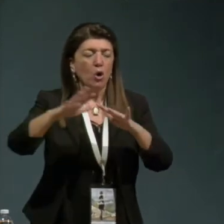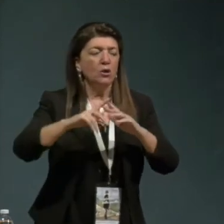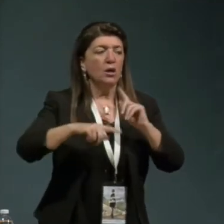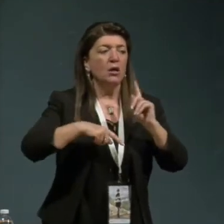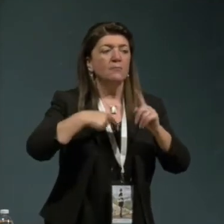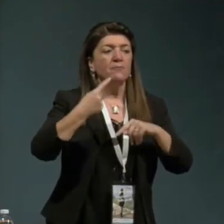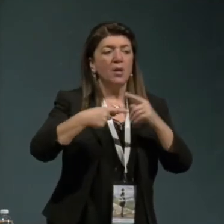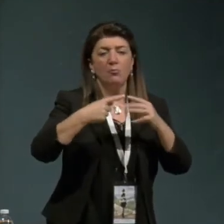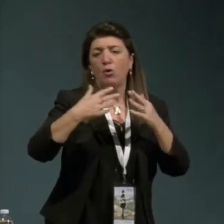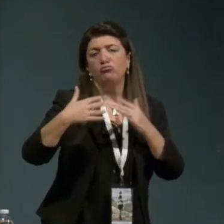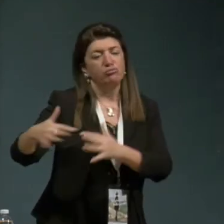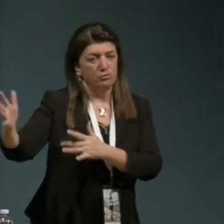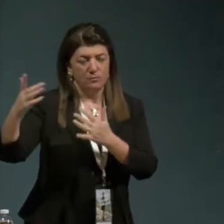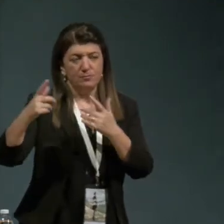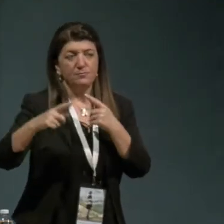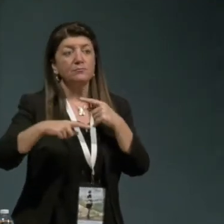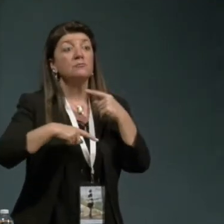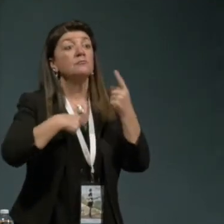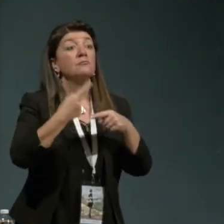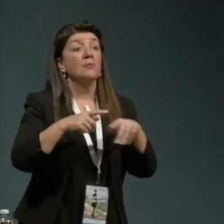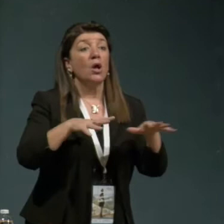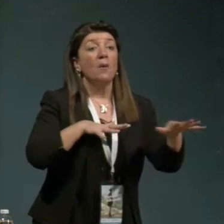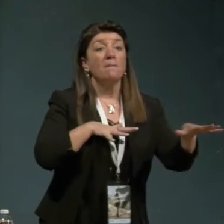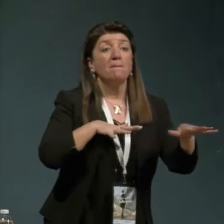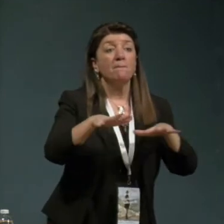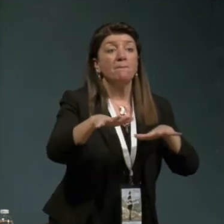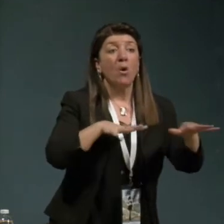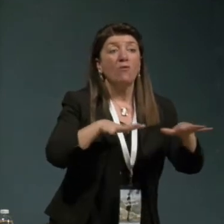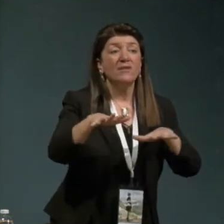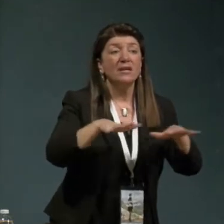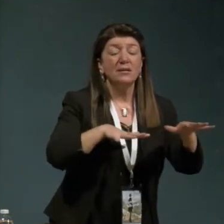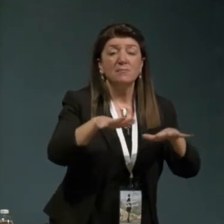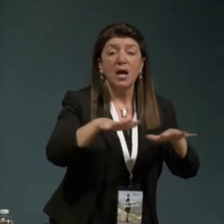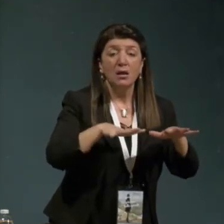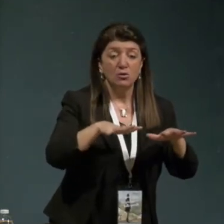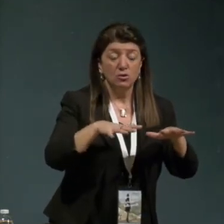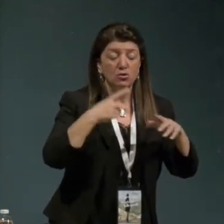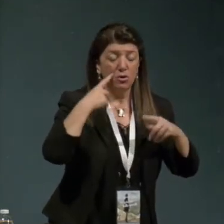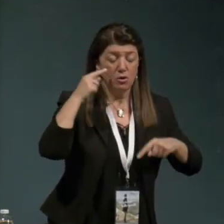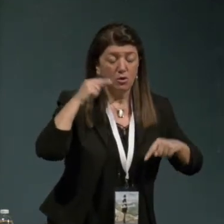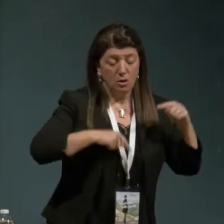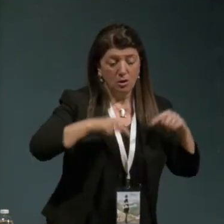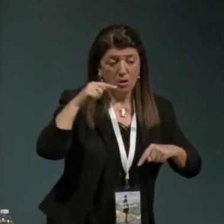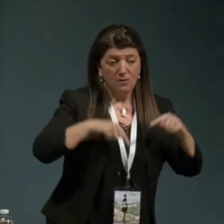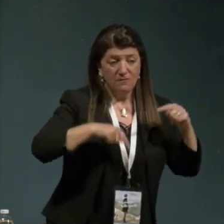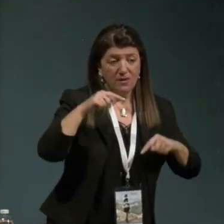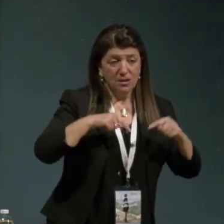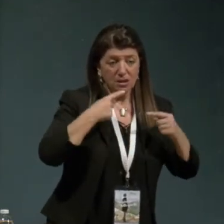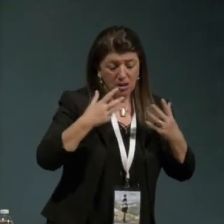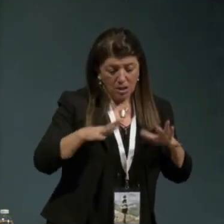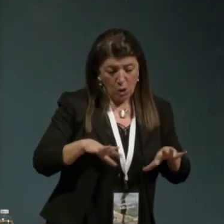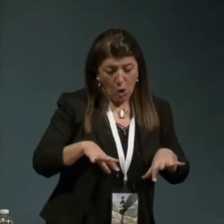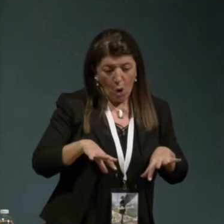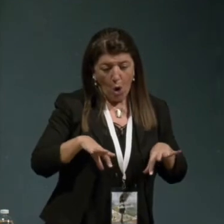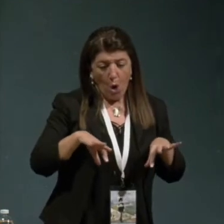e il movimento si è appaticato di successo e ha cominciato a